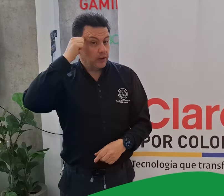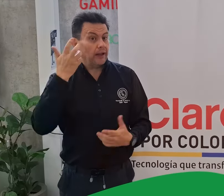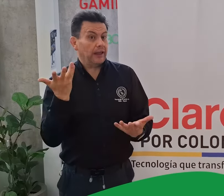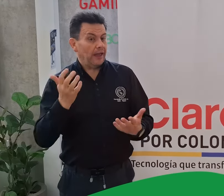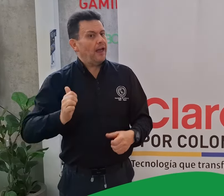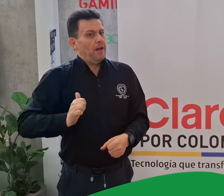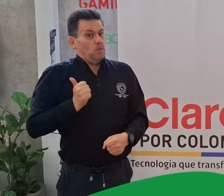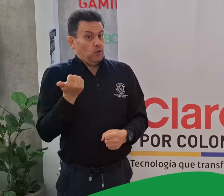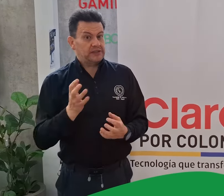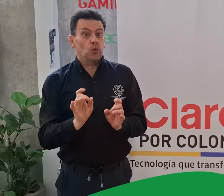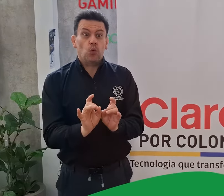beneficio.